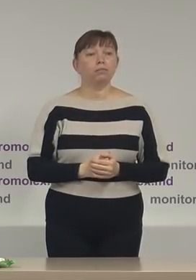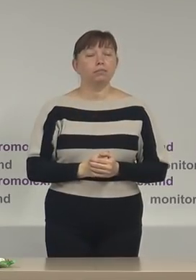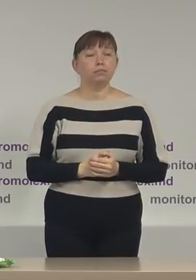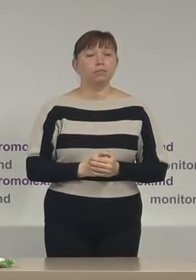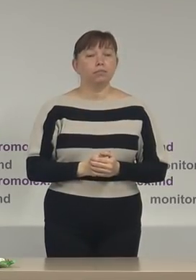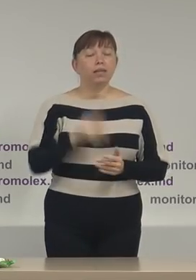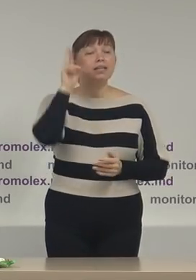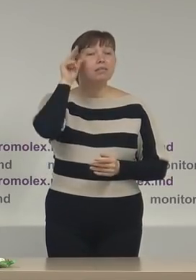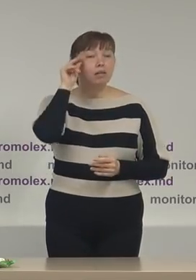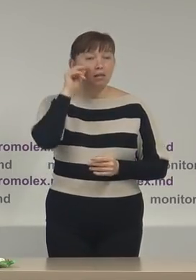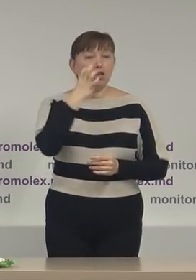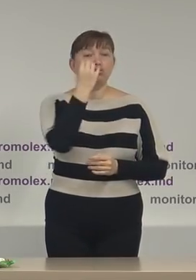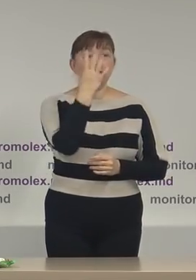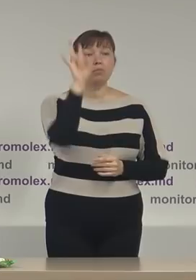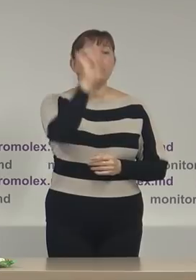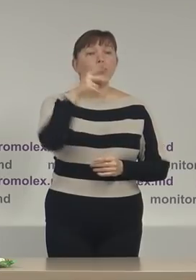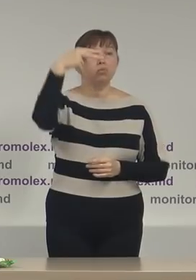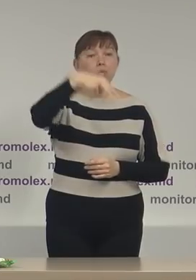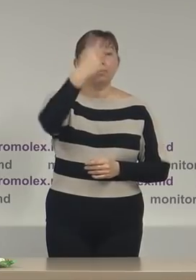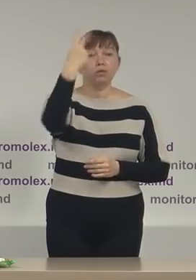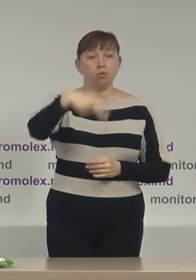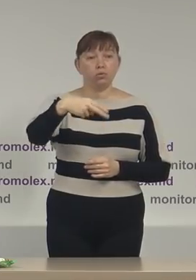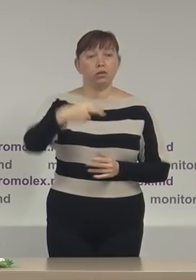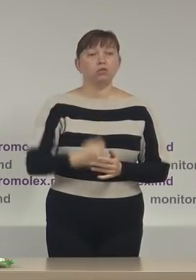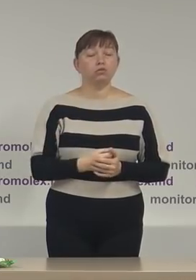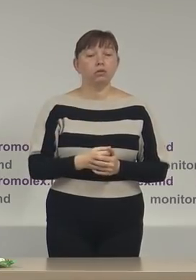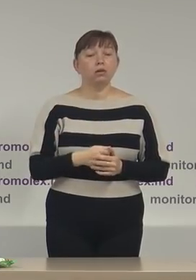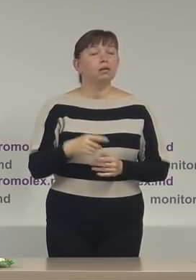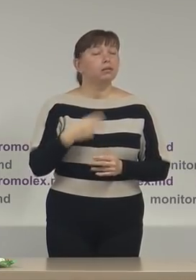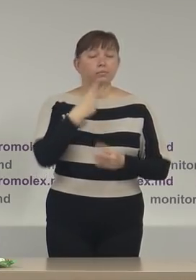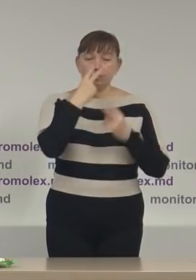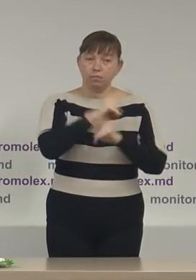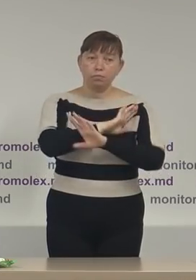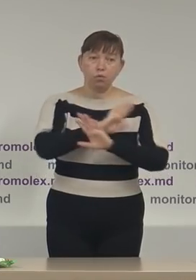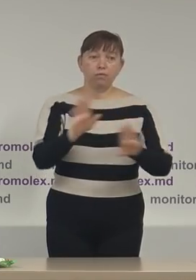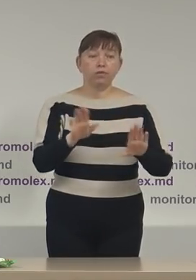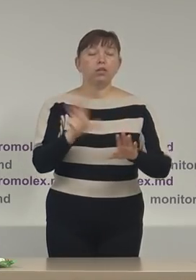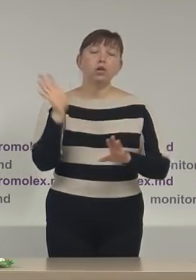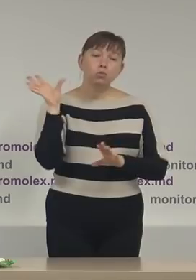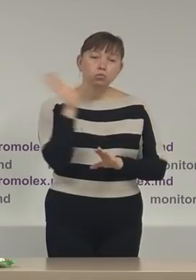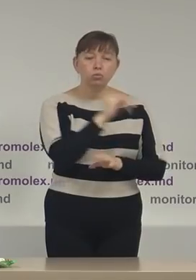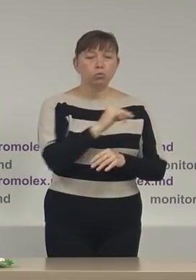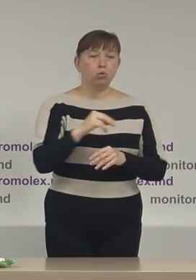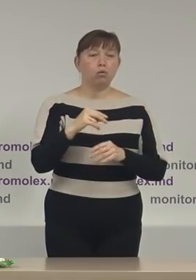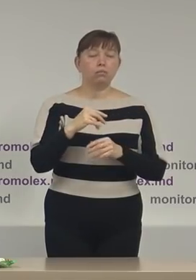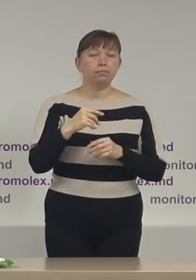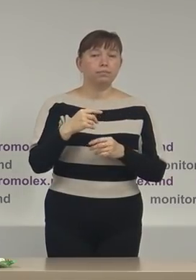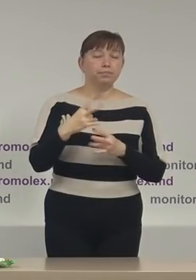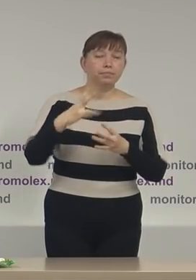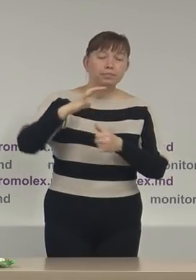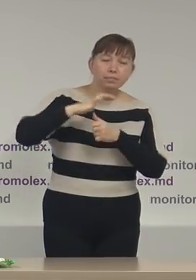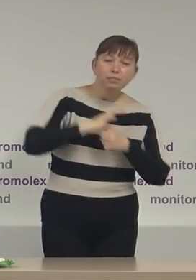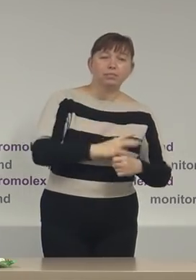în data de 15 noiembrie 2020 în pofida tuturor presiunilor la care au fost